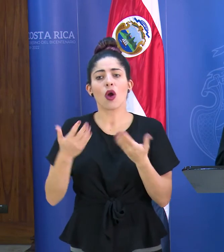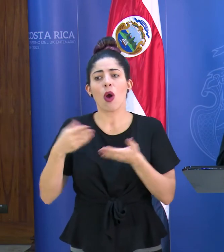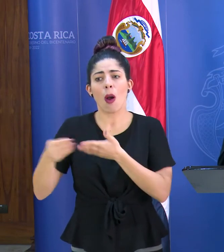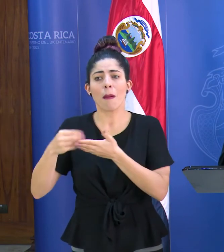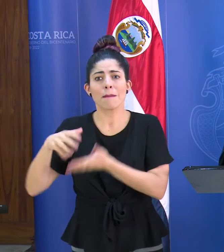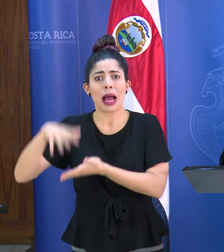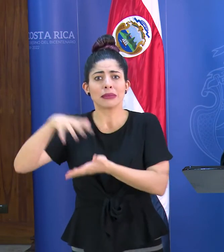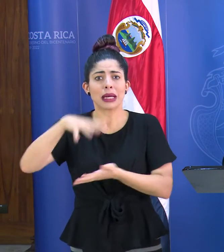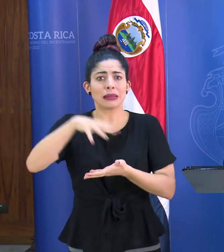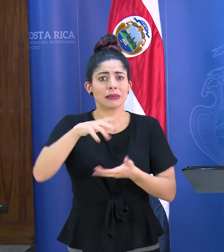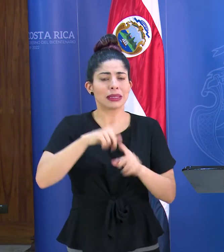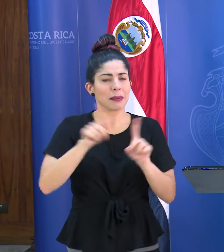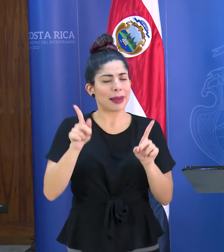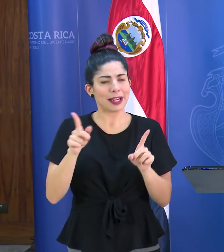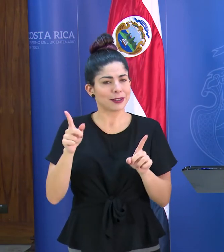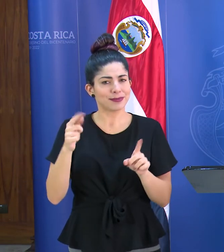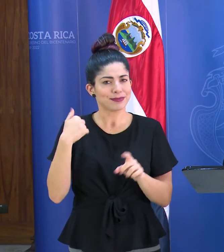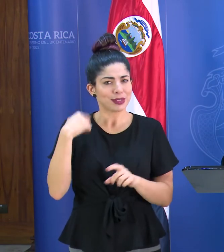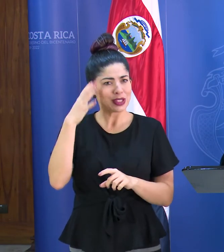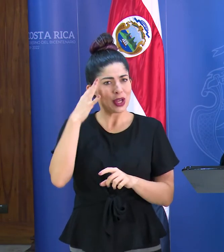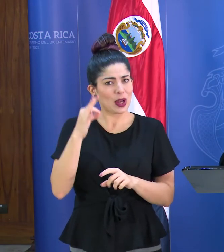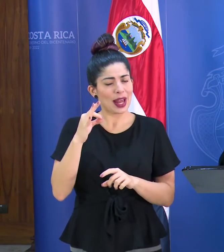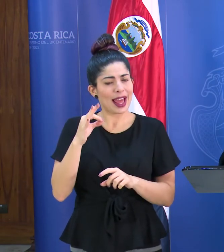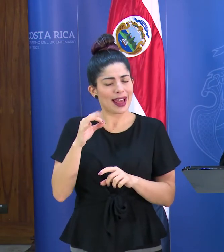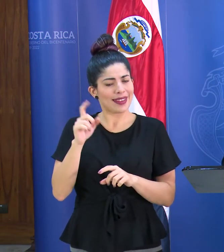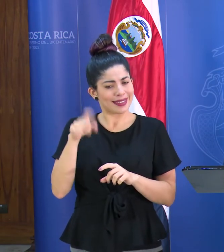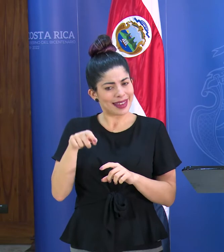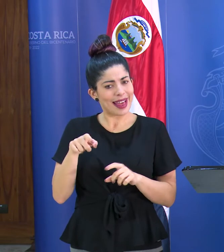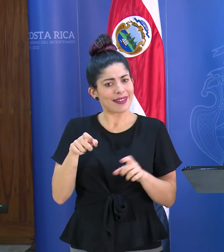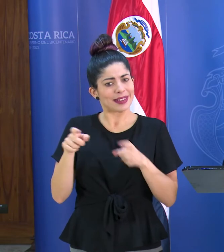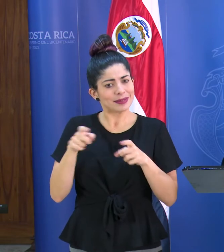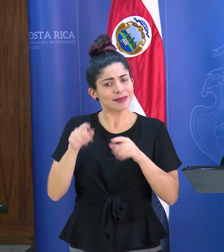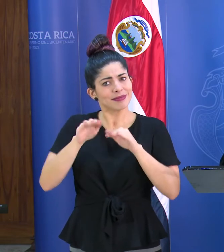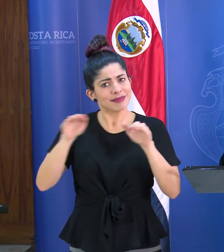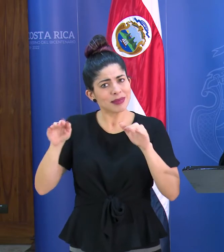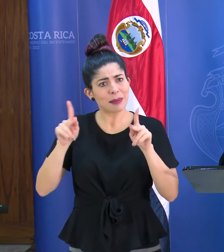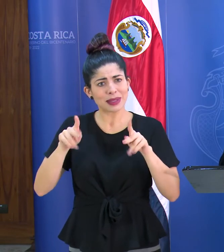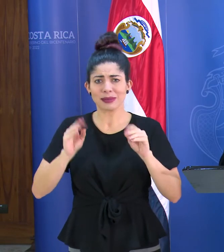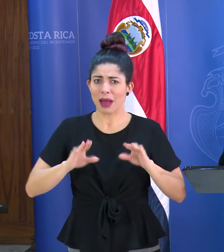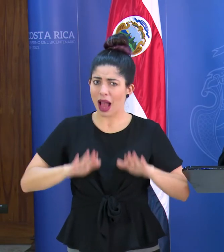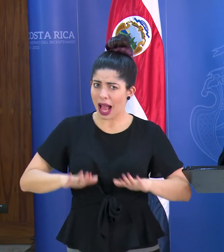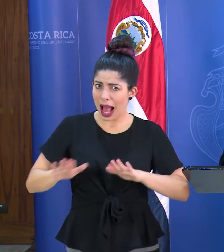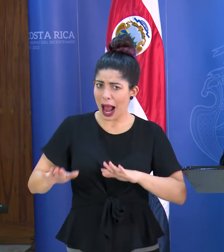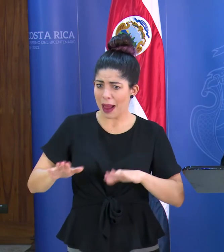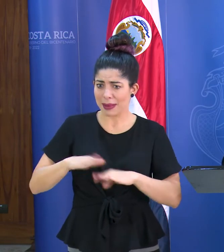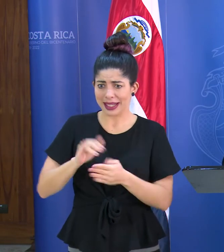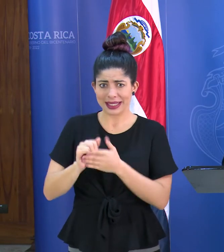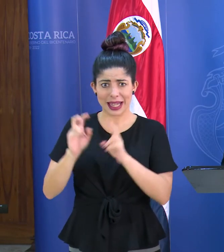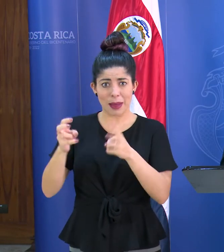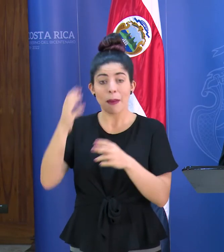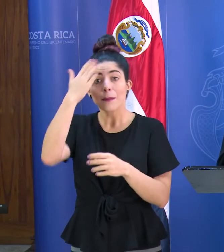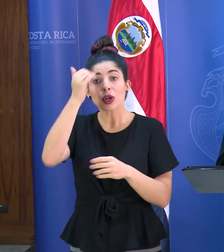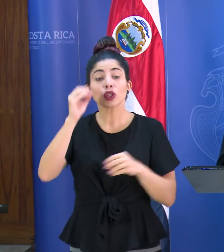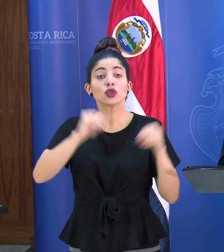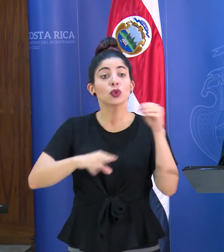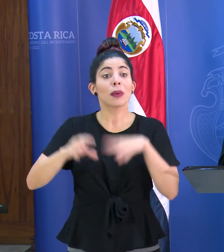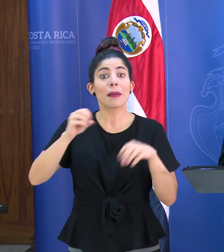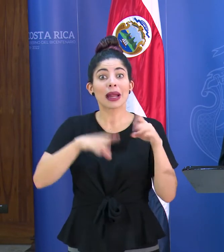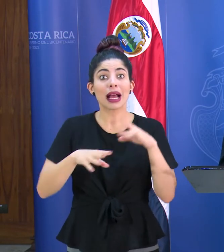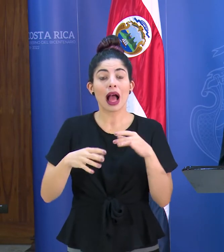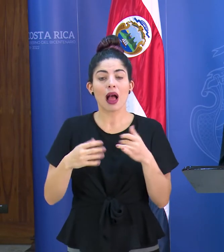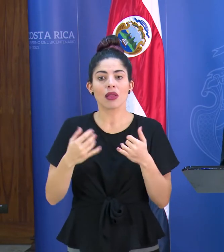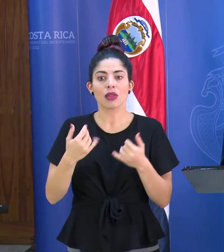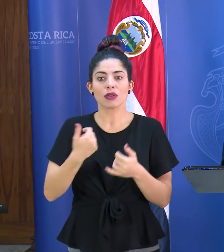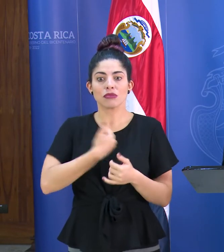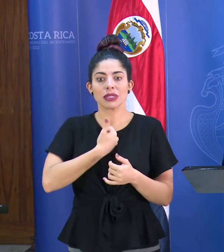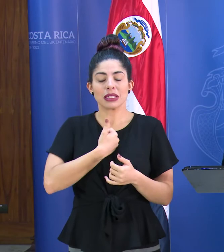en realidad yo creo que es prudente llamar a la calma en ese sentido porque los supermercados se han visto